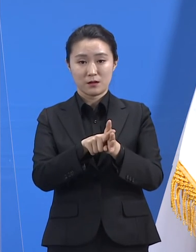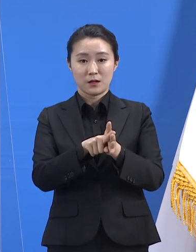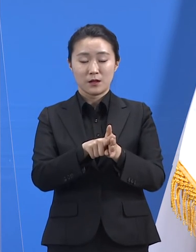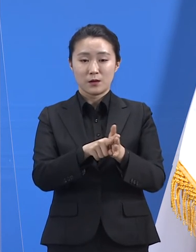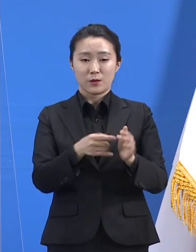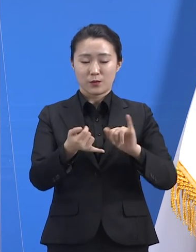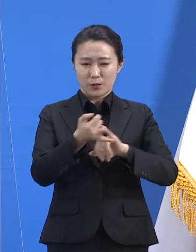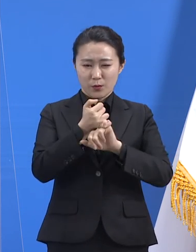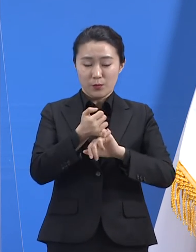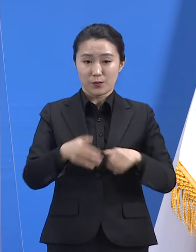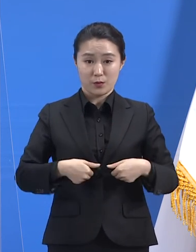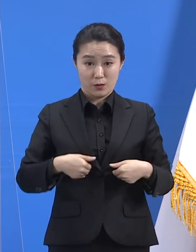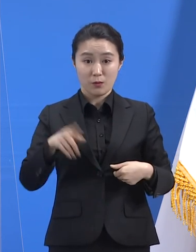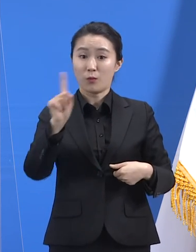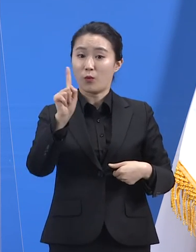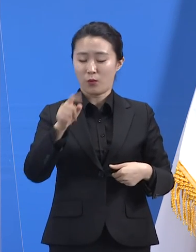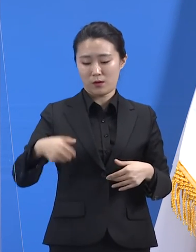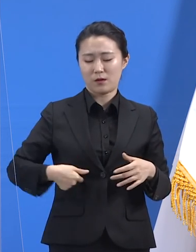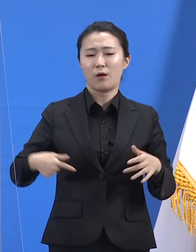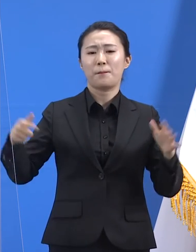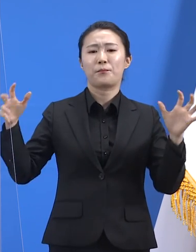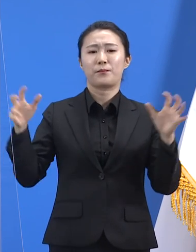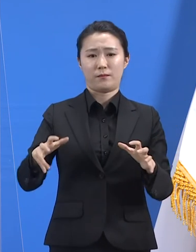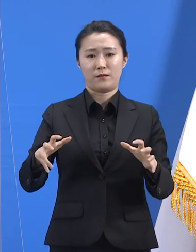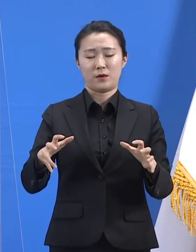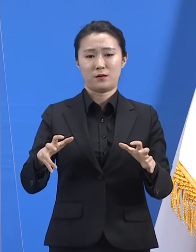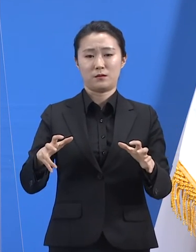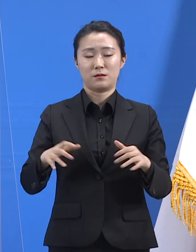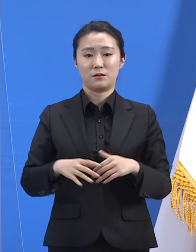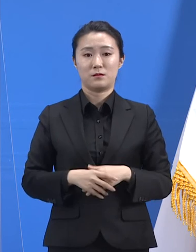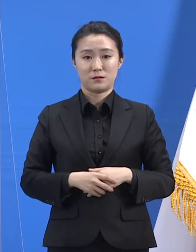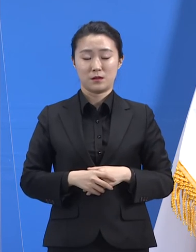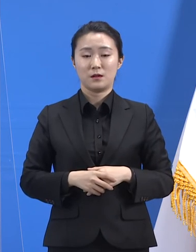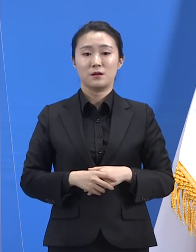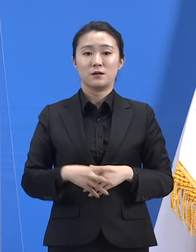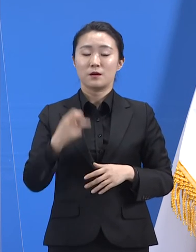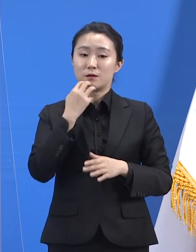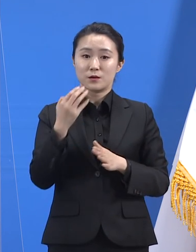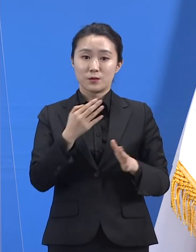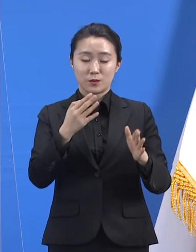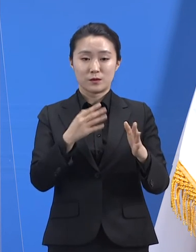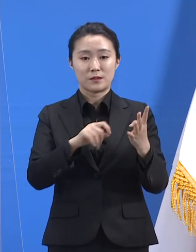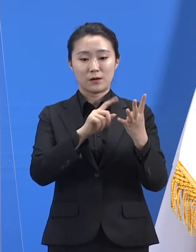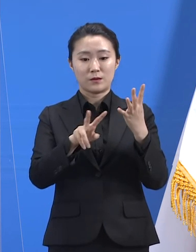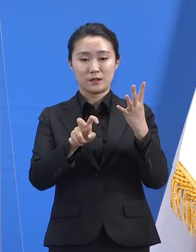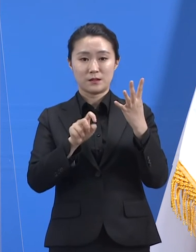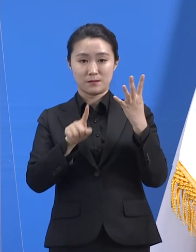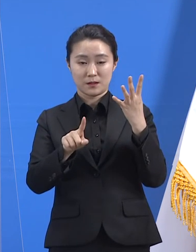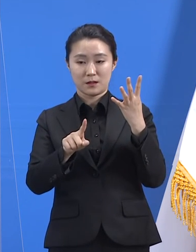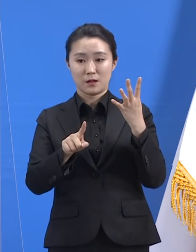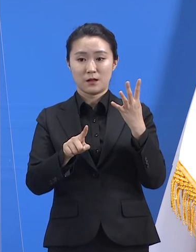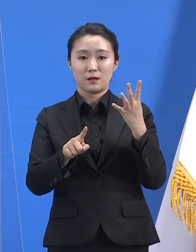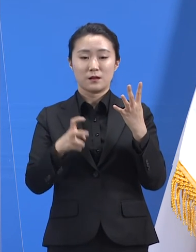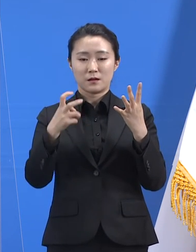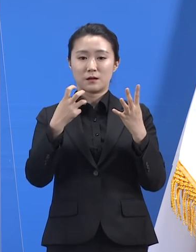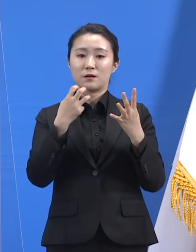도는 21년 1월 9일 경기도 코로나19 보건의료 네트워크를 구성했습니다.